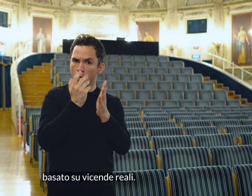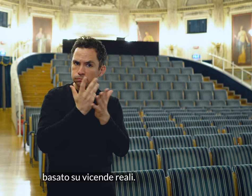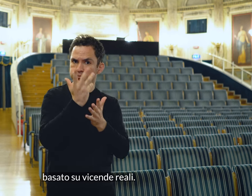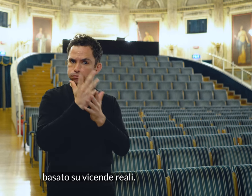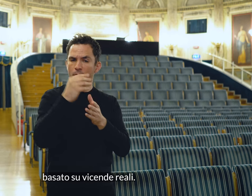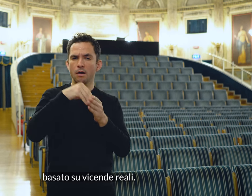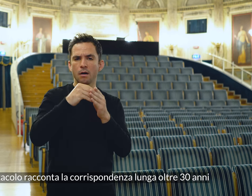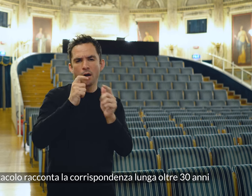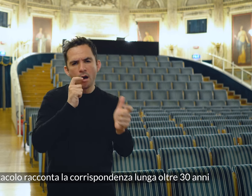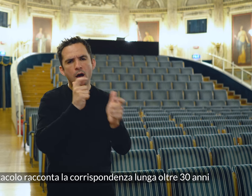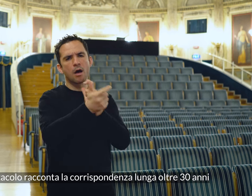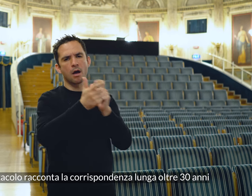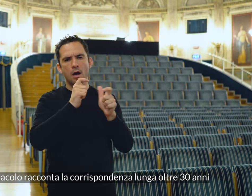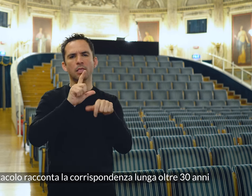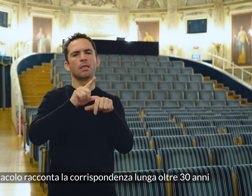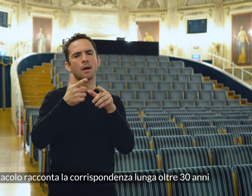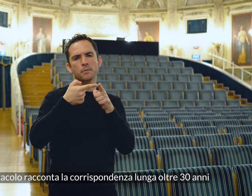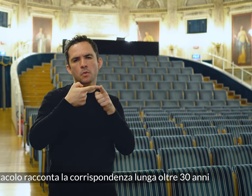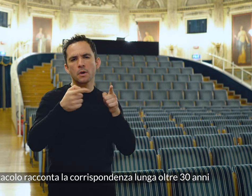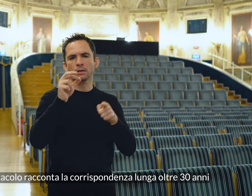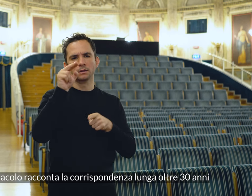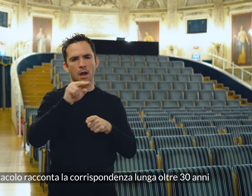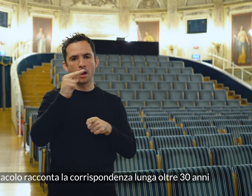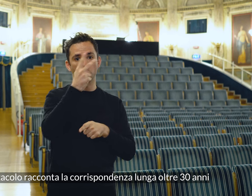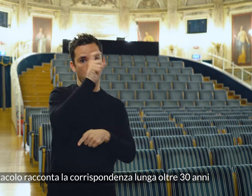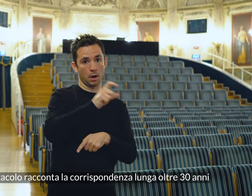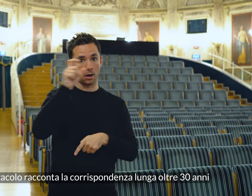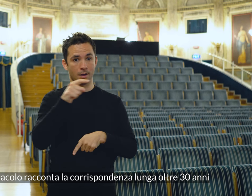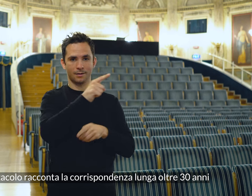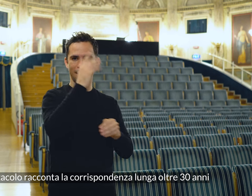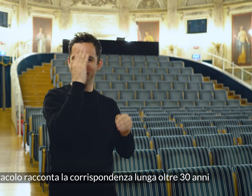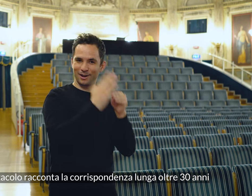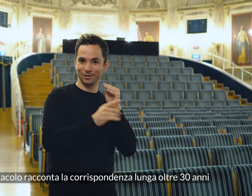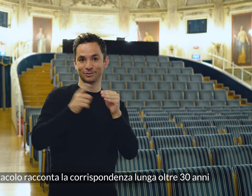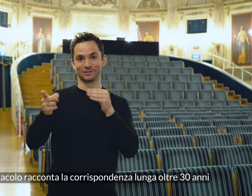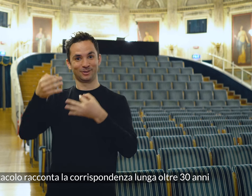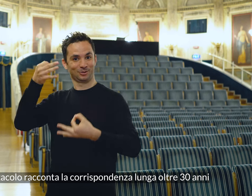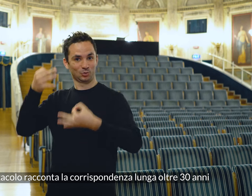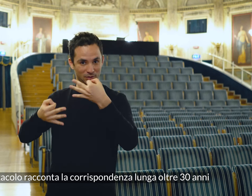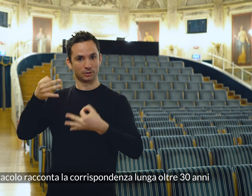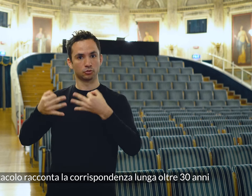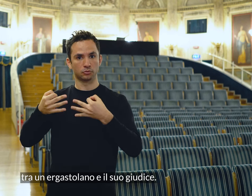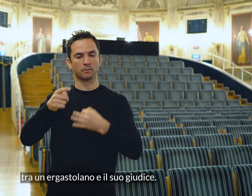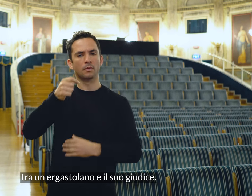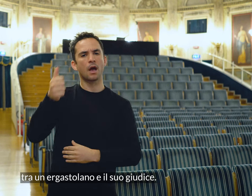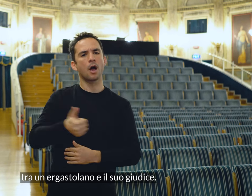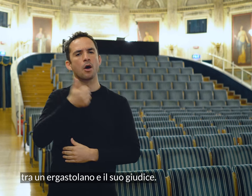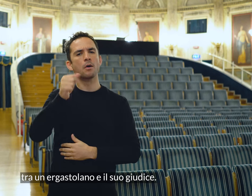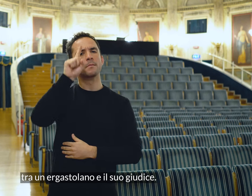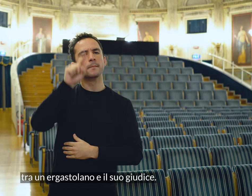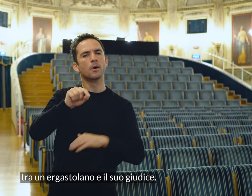reali. Lo spettacolo racconta la corrispondenza lunga oltre 30 anni tra un ergastolano